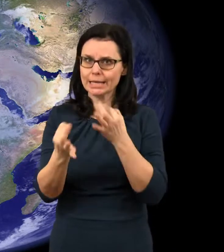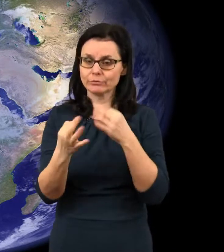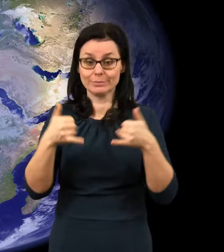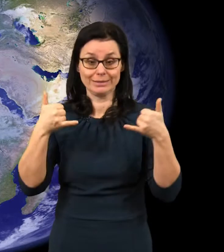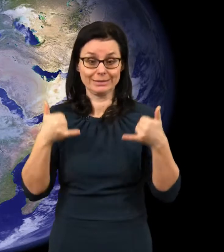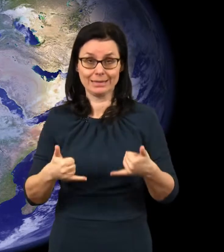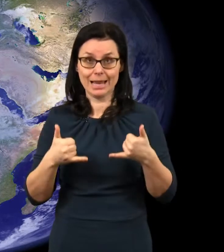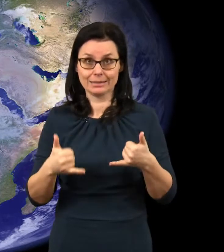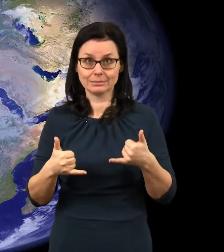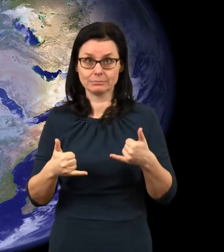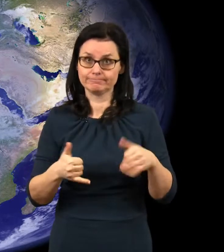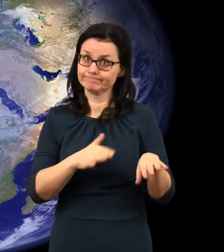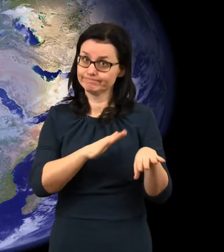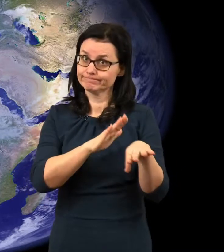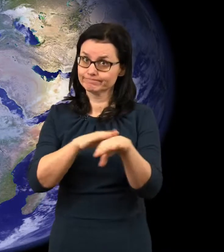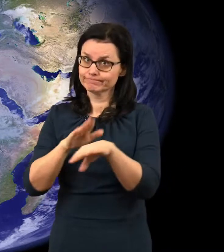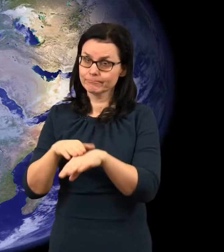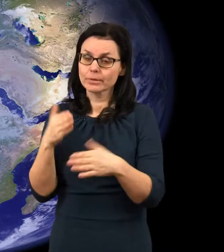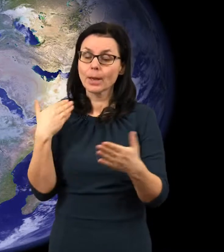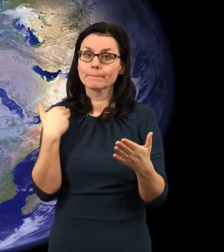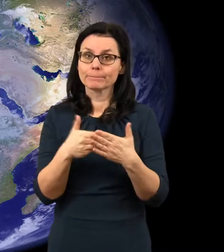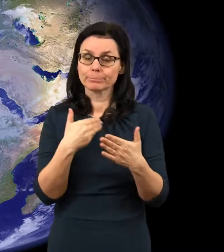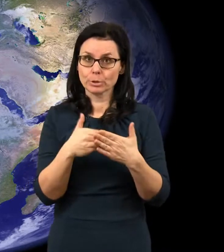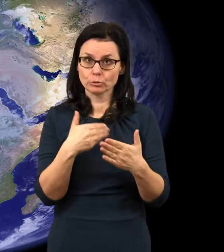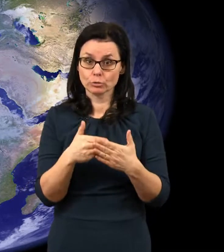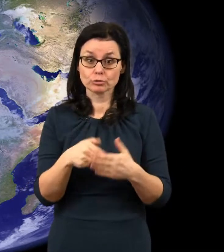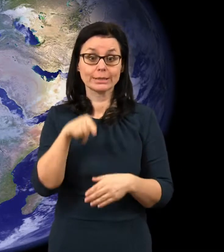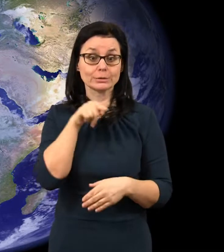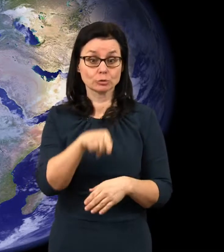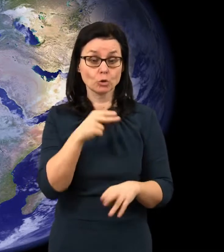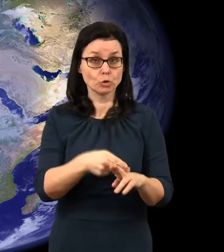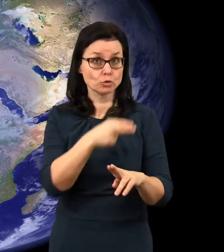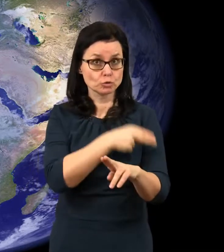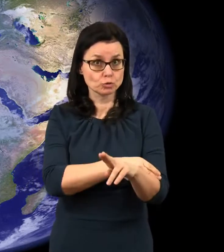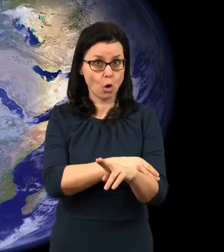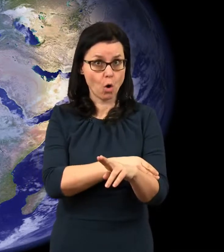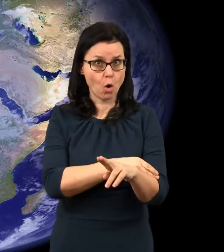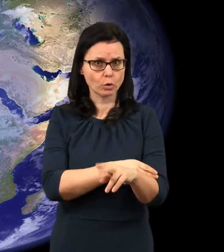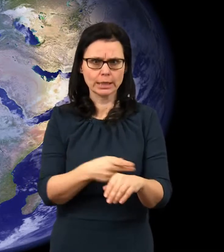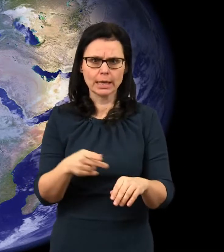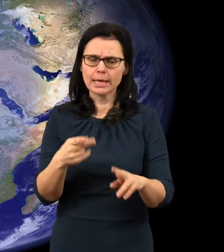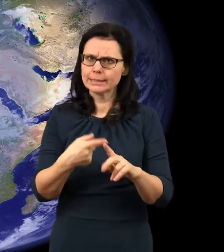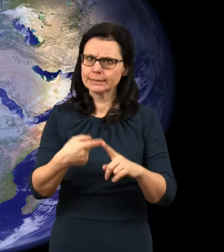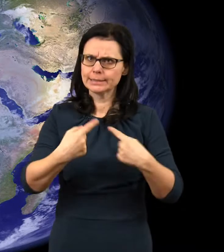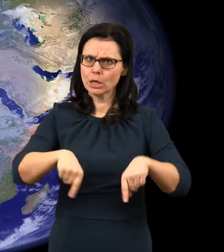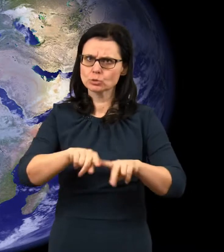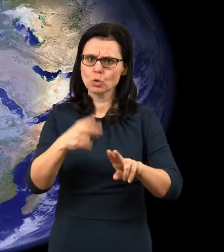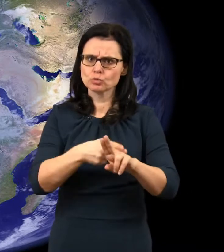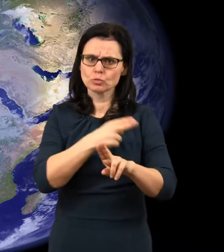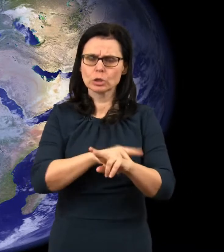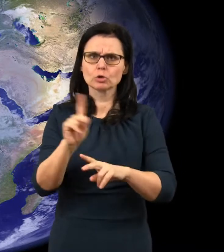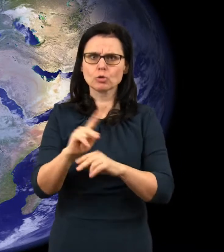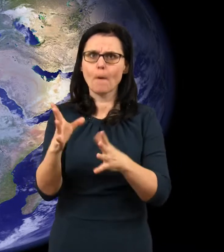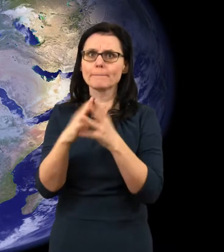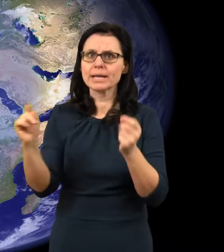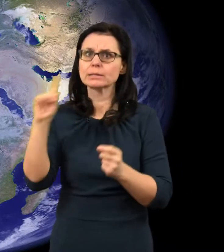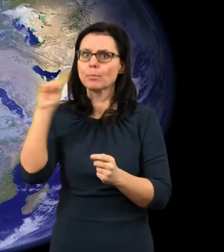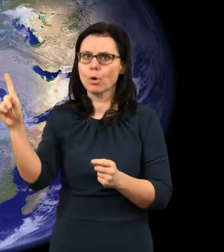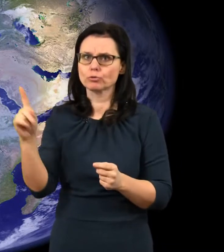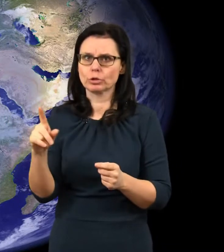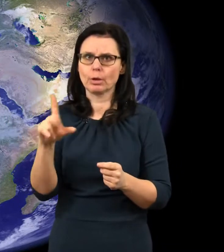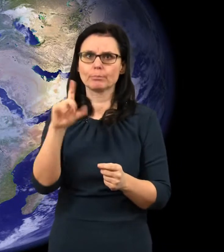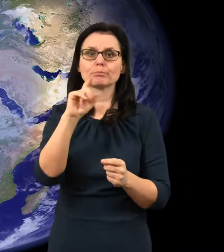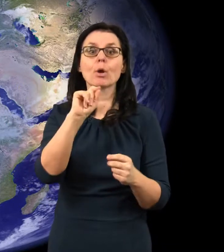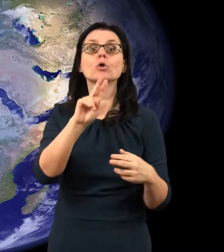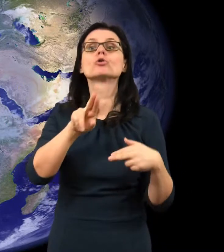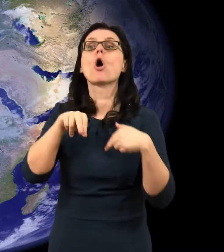chvíli, protože při tomto soudu nejsou souzení bezbožní. Na ně teprve přijde.